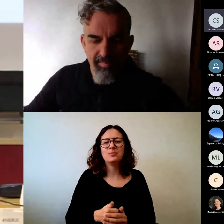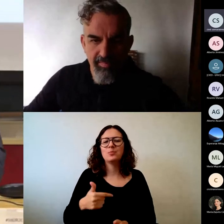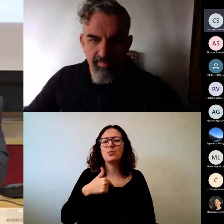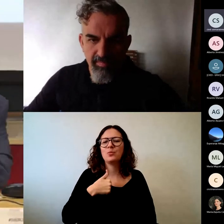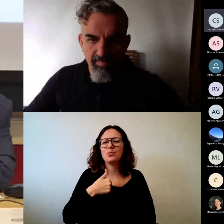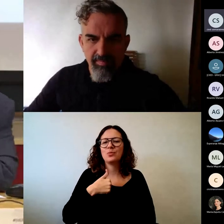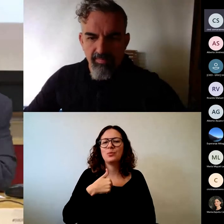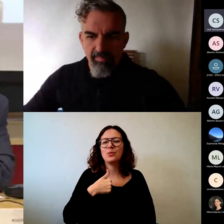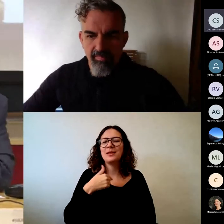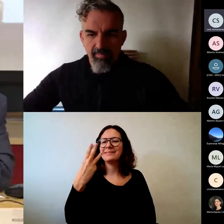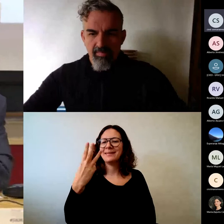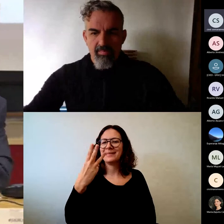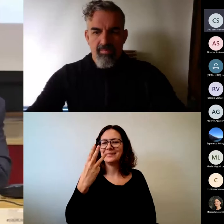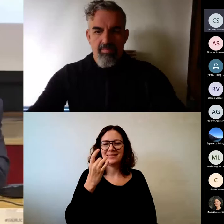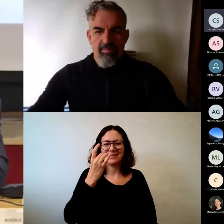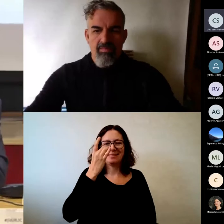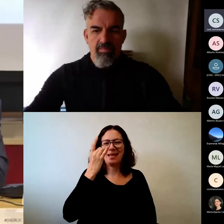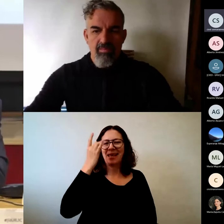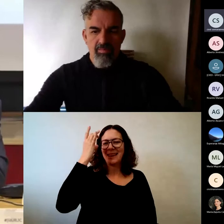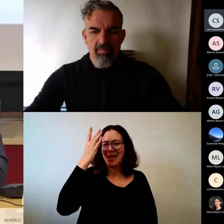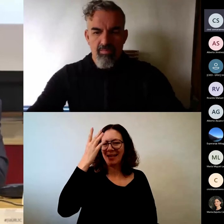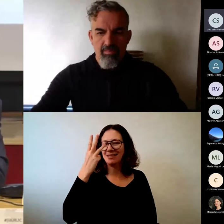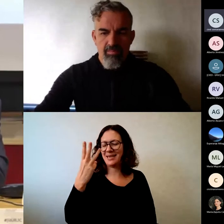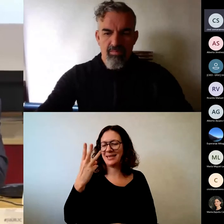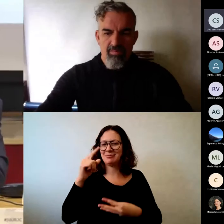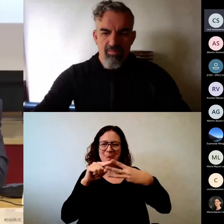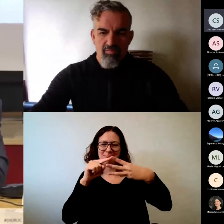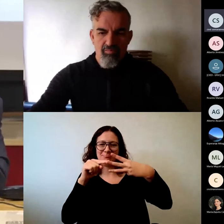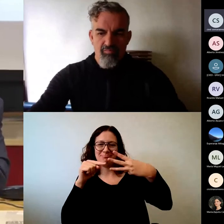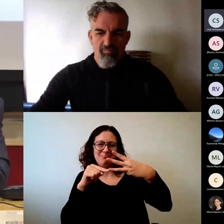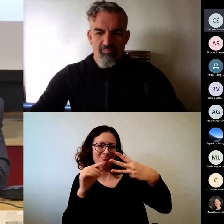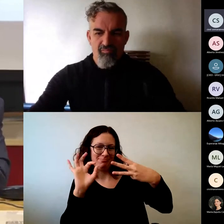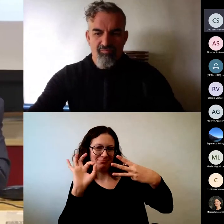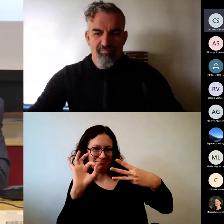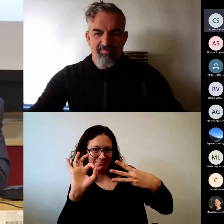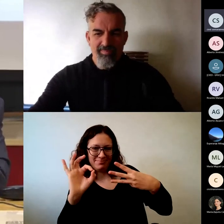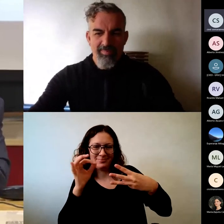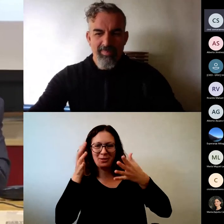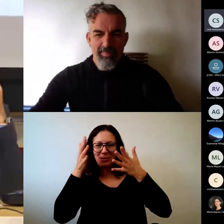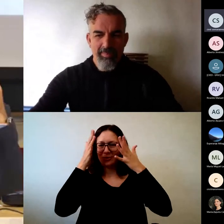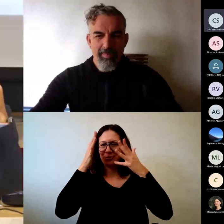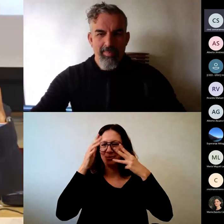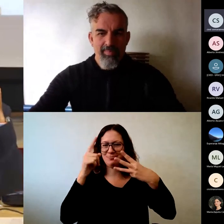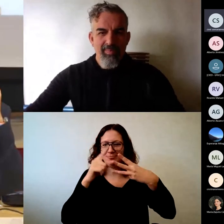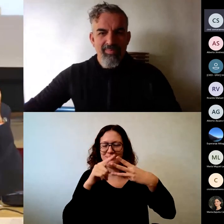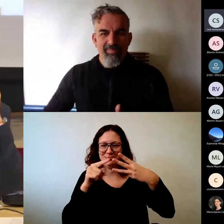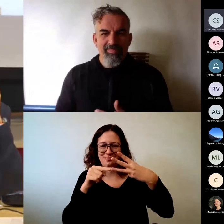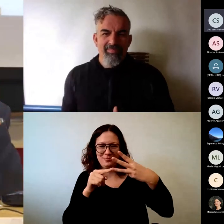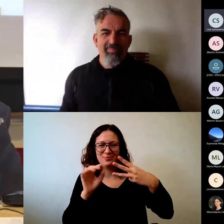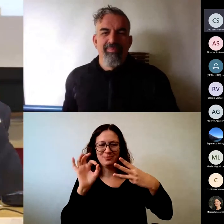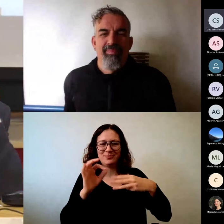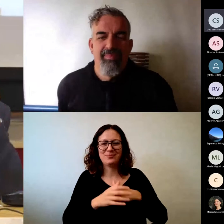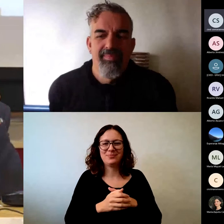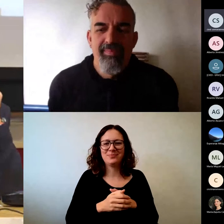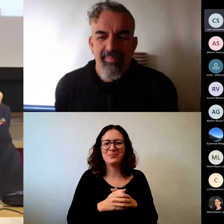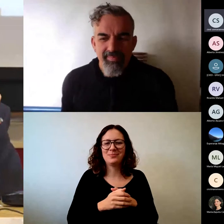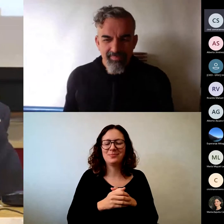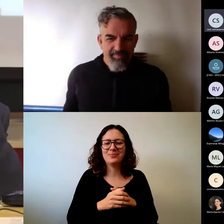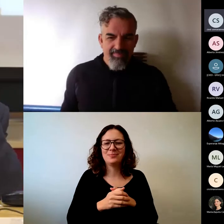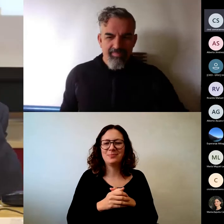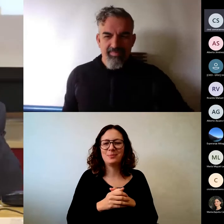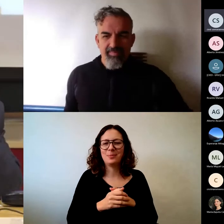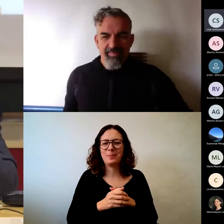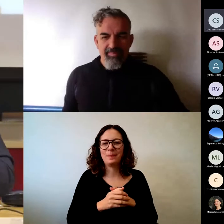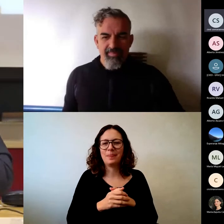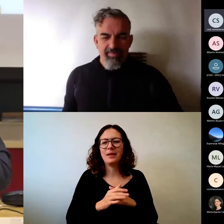ideas tres tips tres talks o tres tips cualquier acrónimo vale sobre